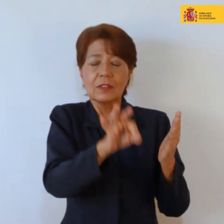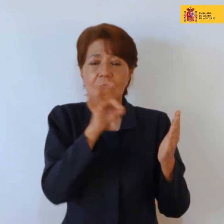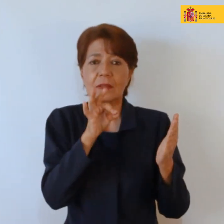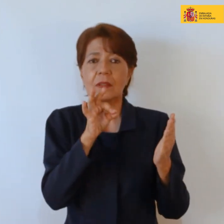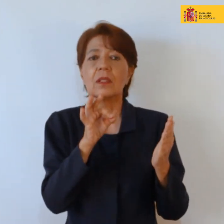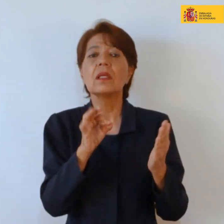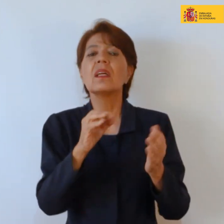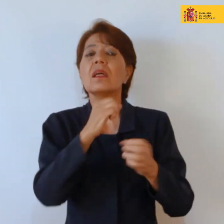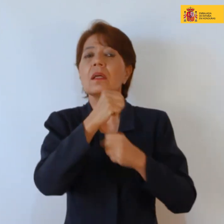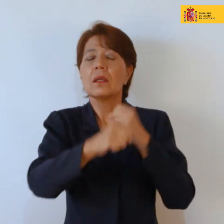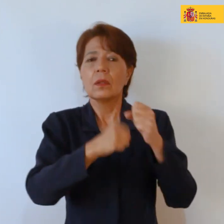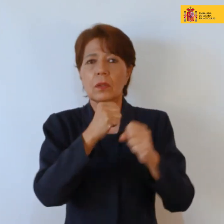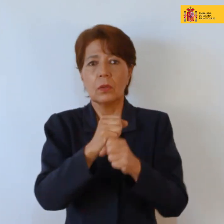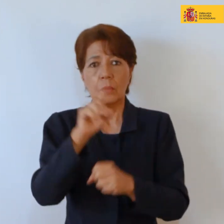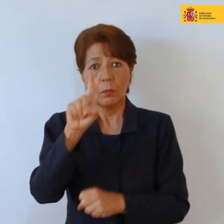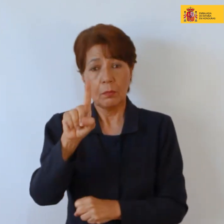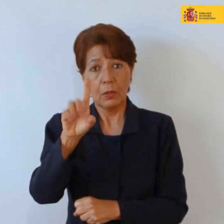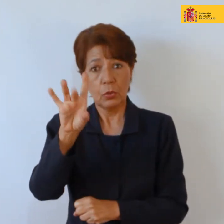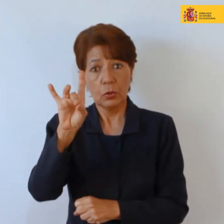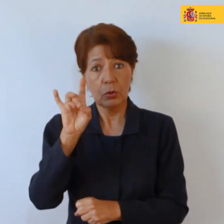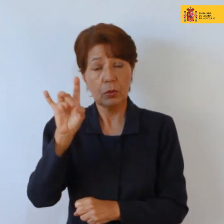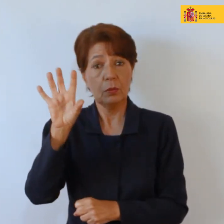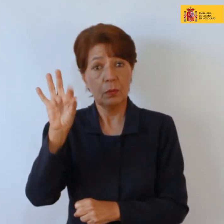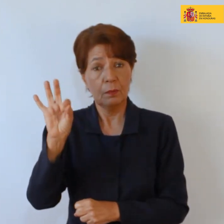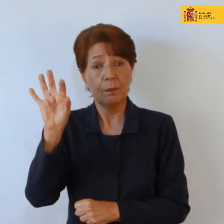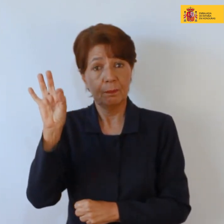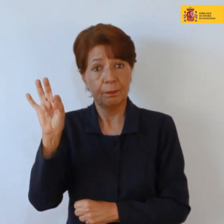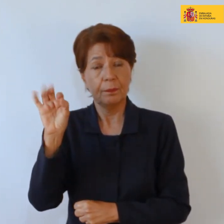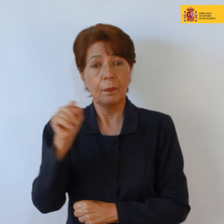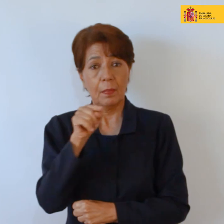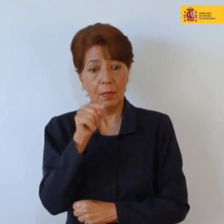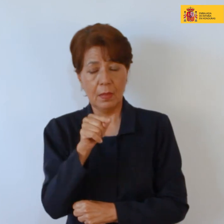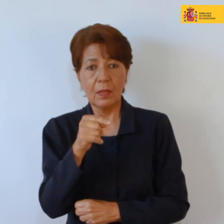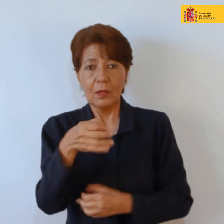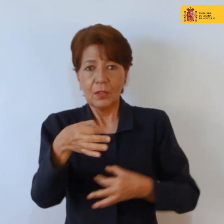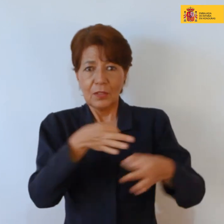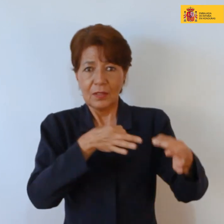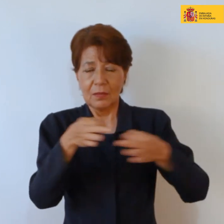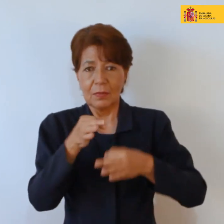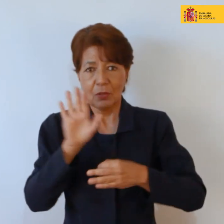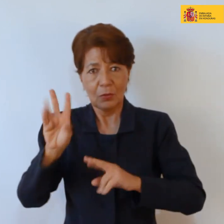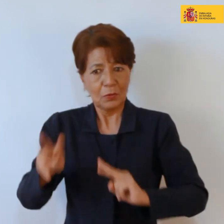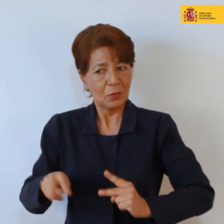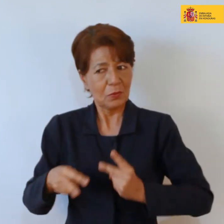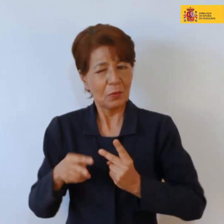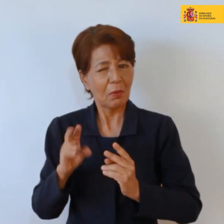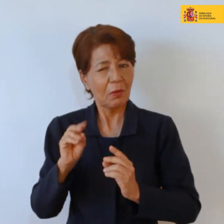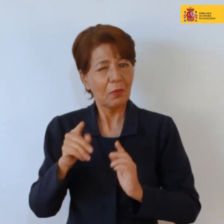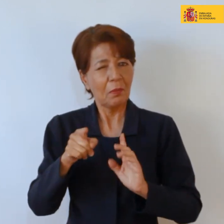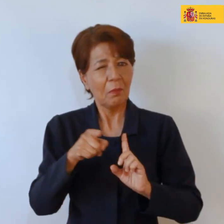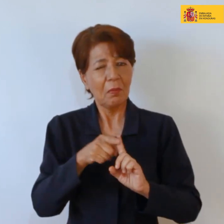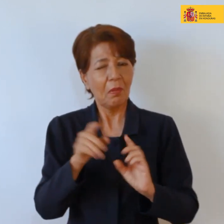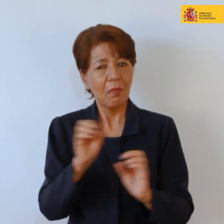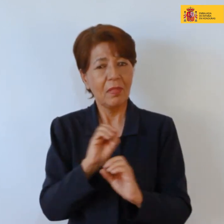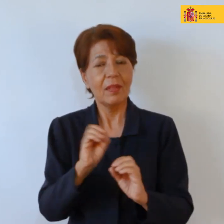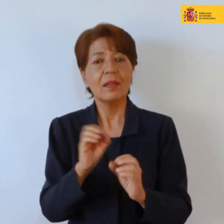como hacia 1899 donde habla de ella y no bien, por supuesto y, bueno, la leyenda cuenta